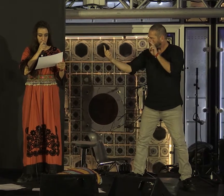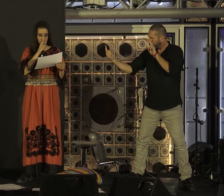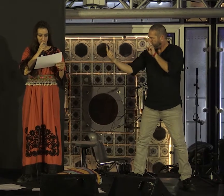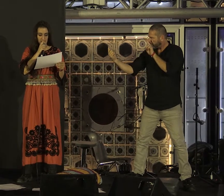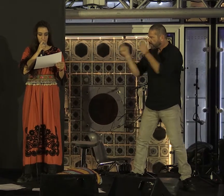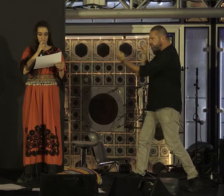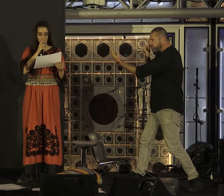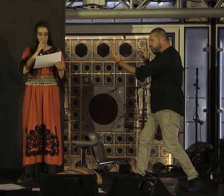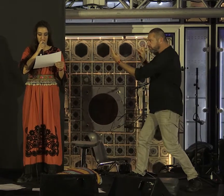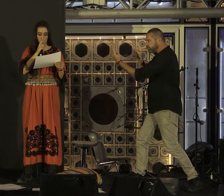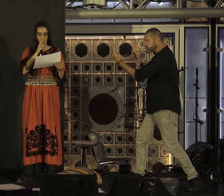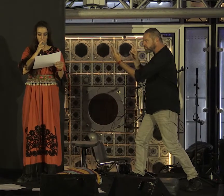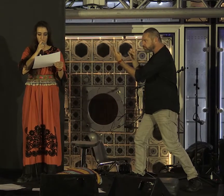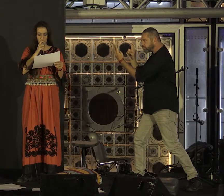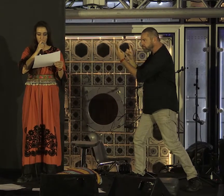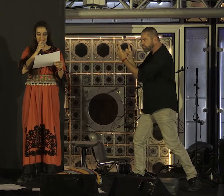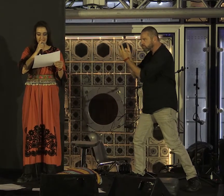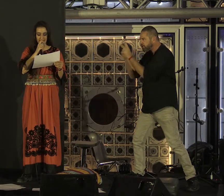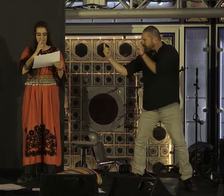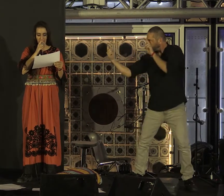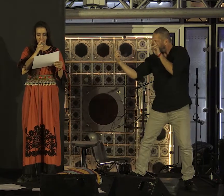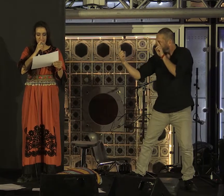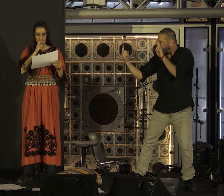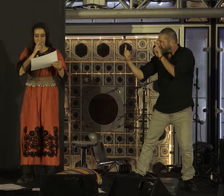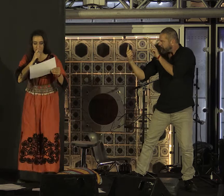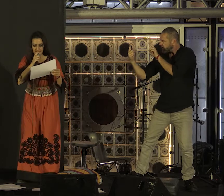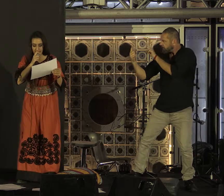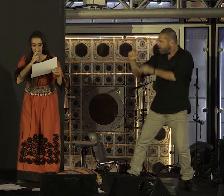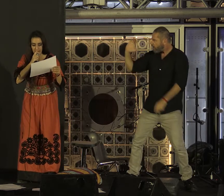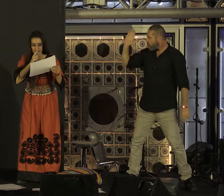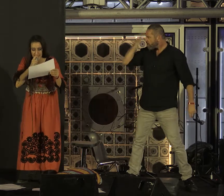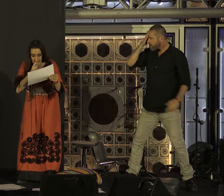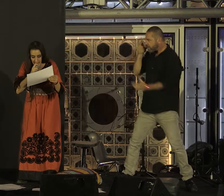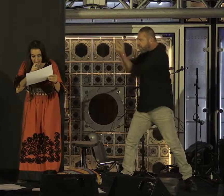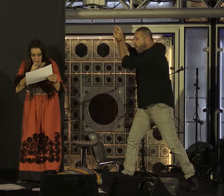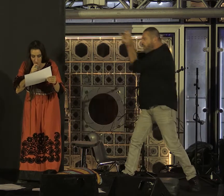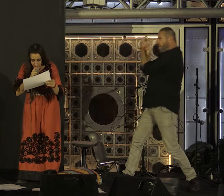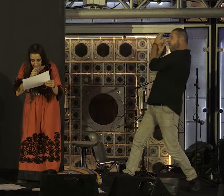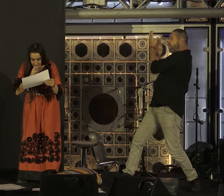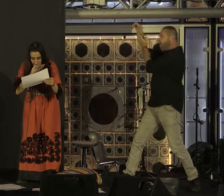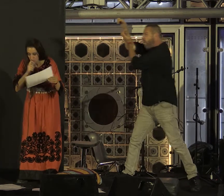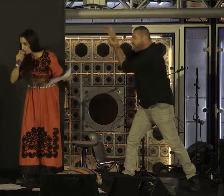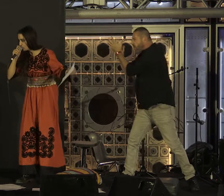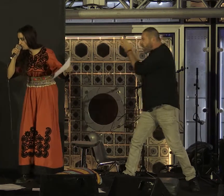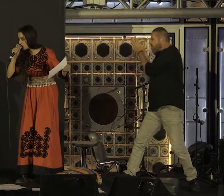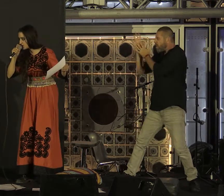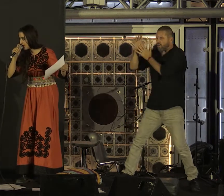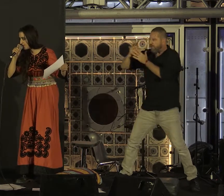et l'abrupte langage de plomb, d'humanité crispée, déchire les tripes, l'éclaire, l'organe, toute danse et